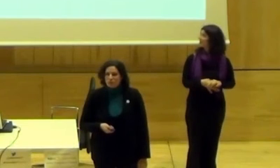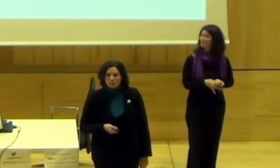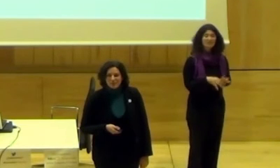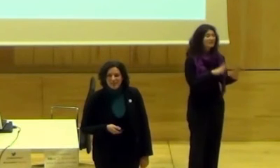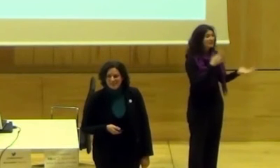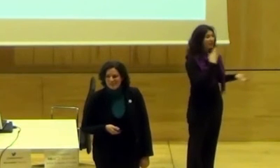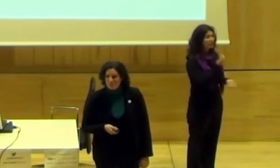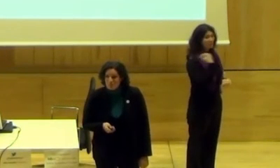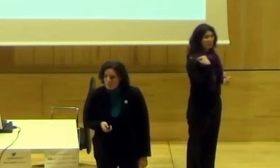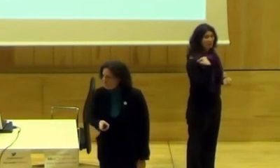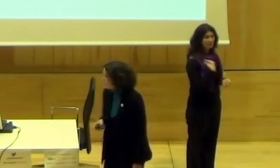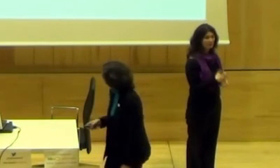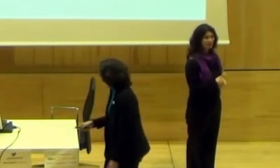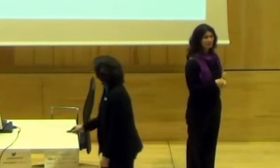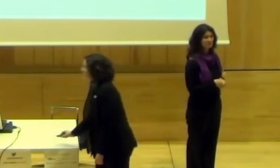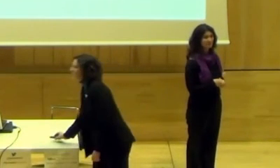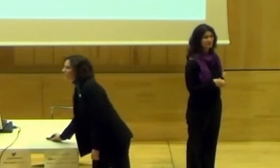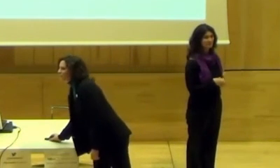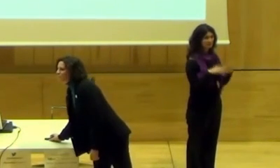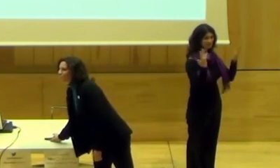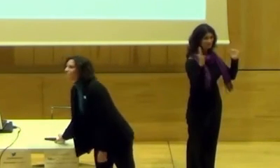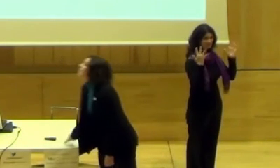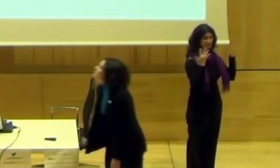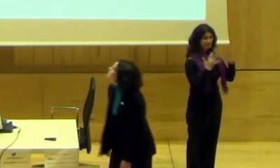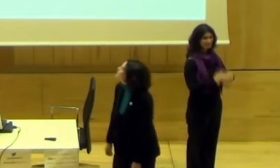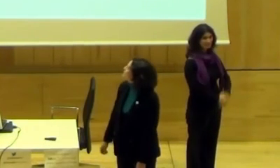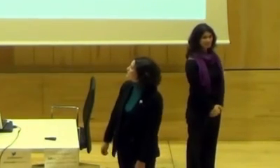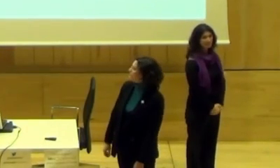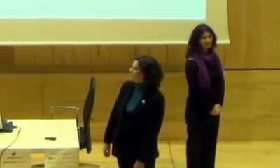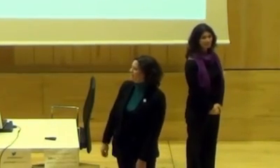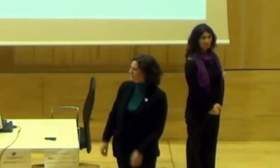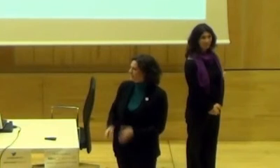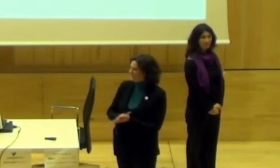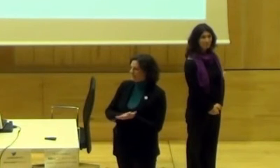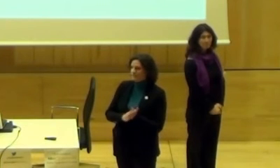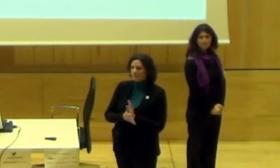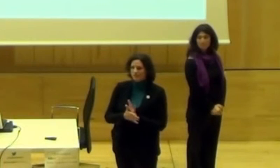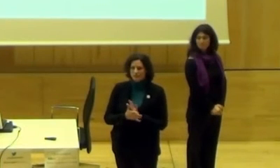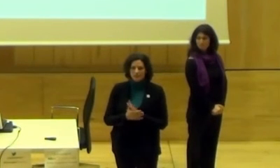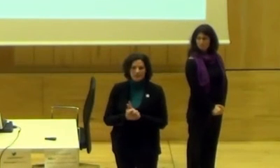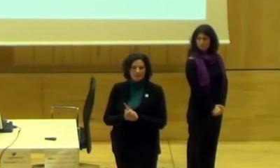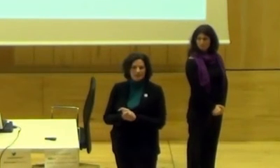Y ya, si queréis alguna pregunta. Gracias. Gracias. Gracias.